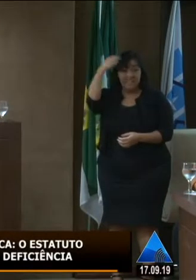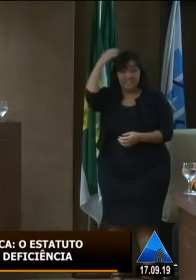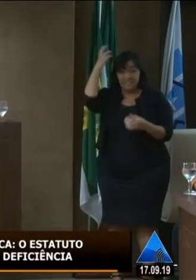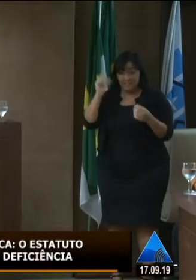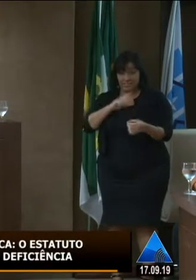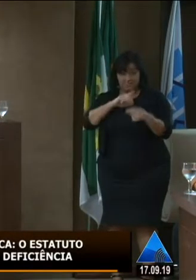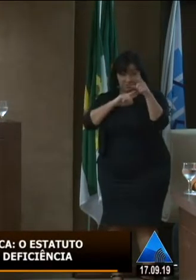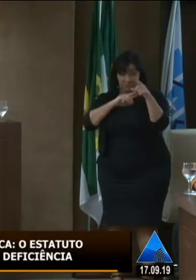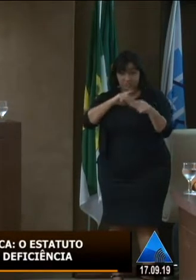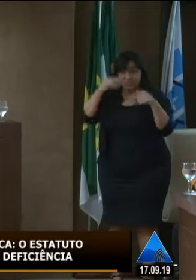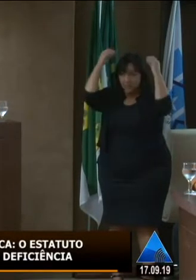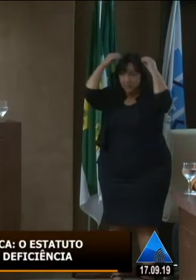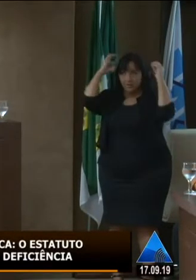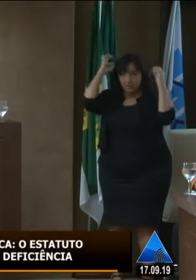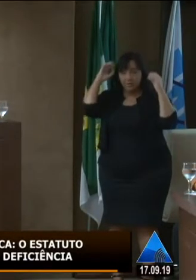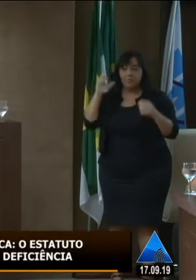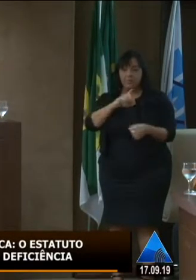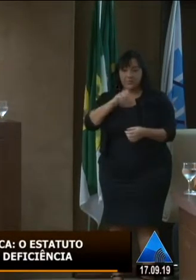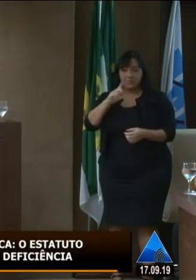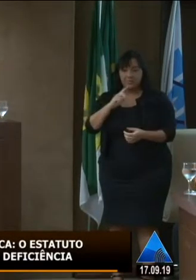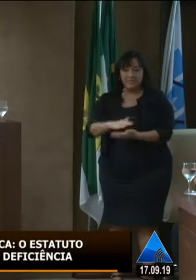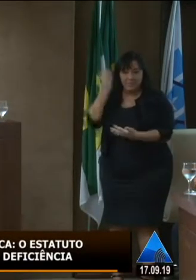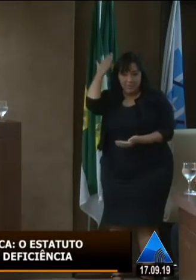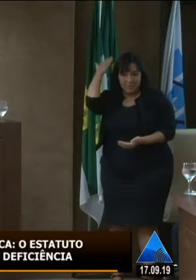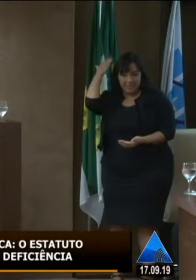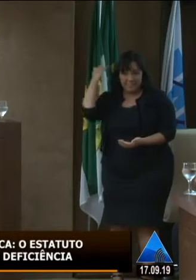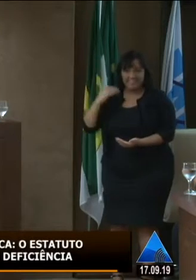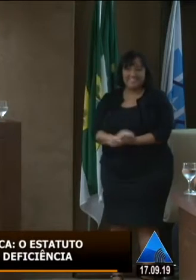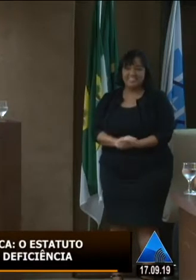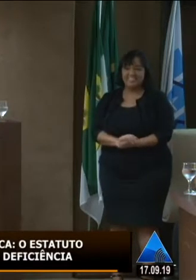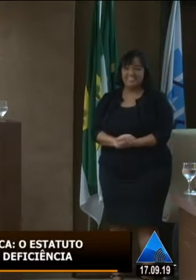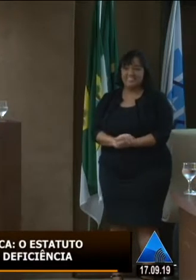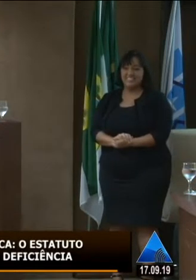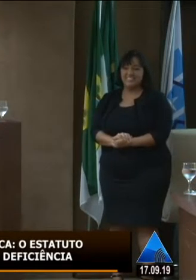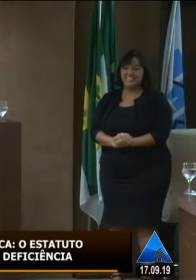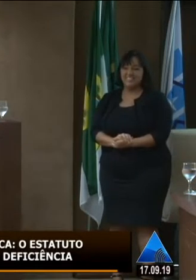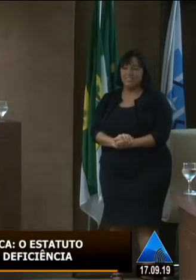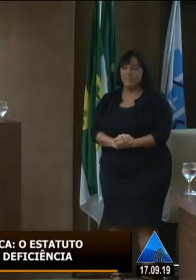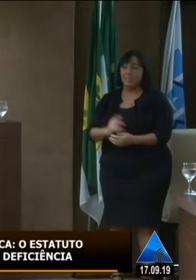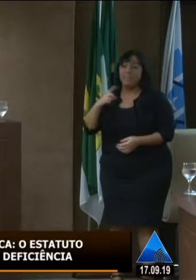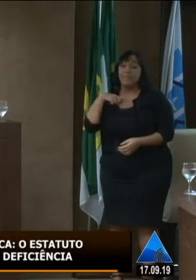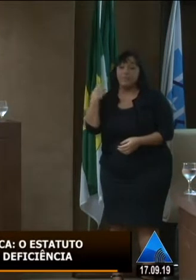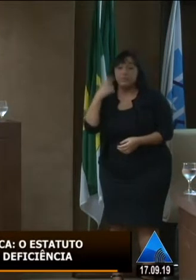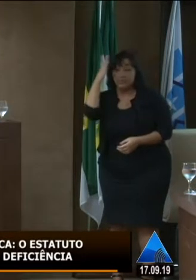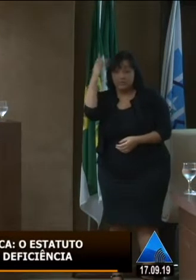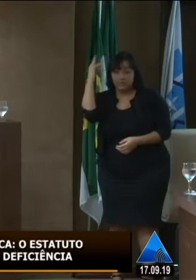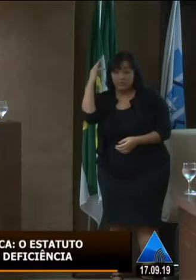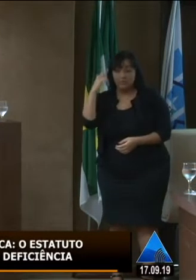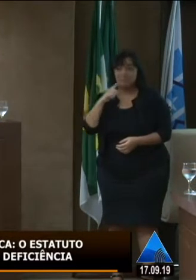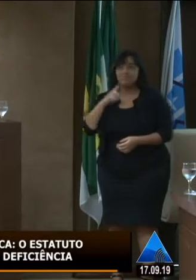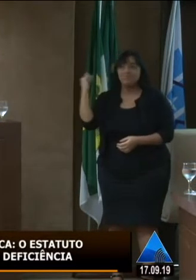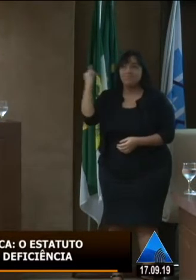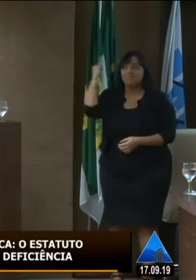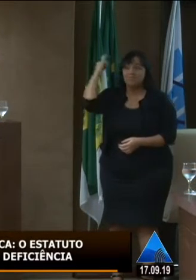implantou nas audiências aqui na área da pessoa com deficiência e a gente sabe da importância do diálogo,